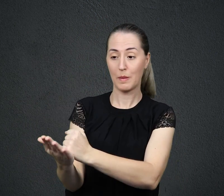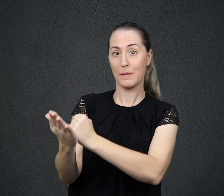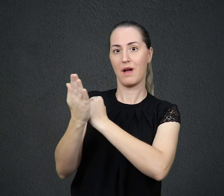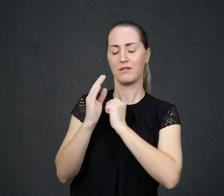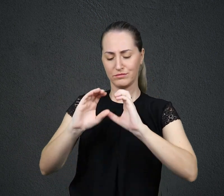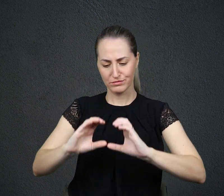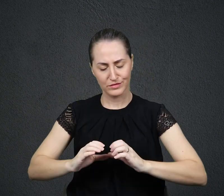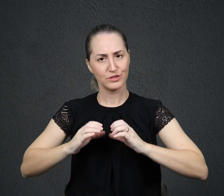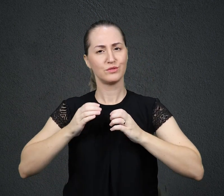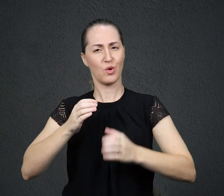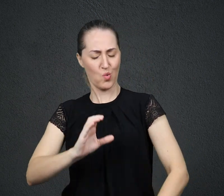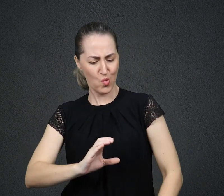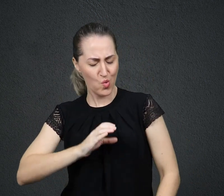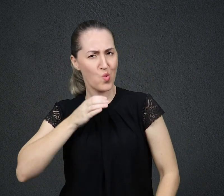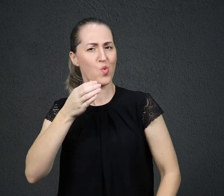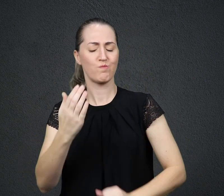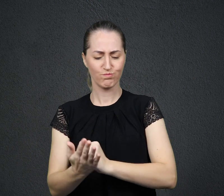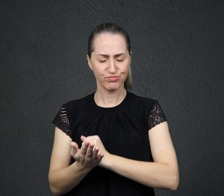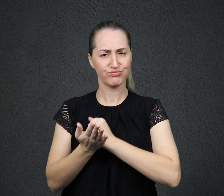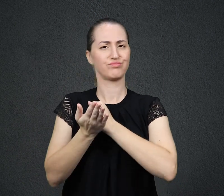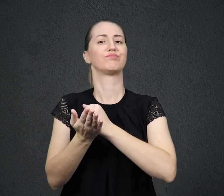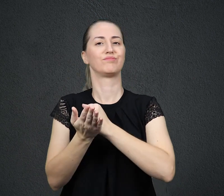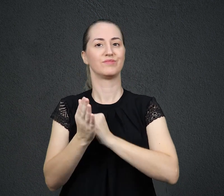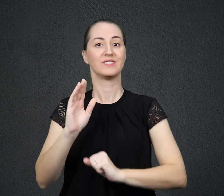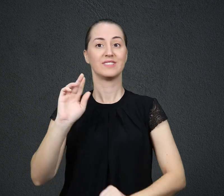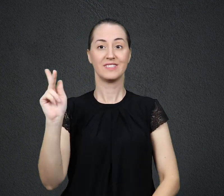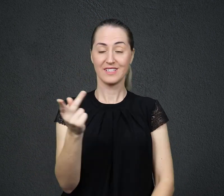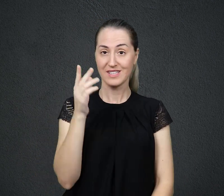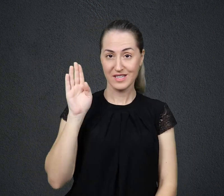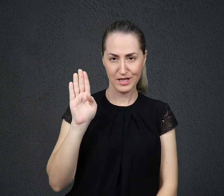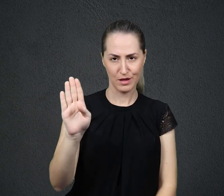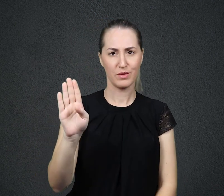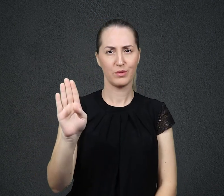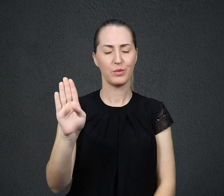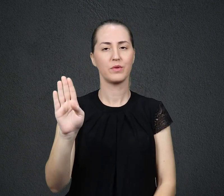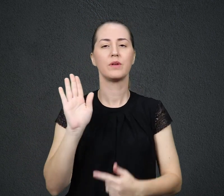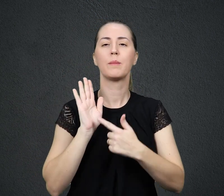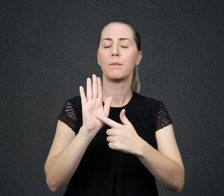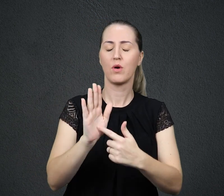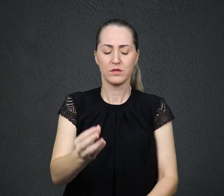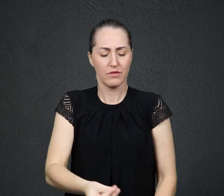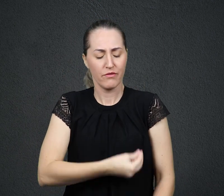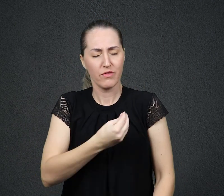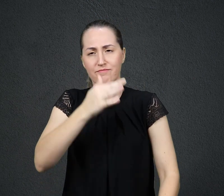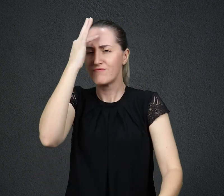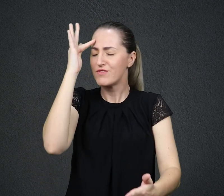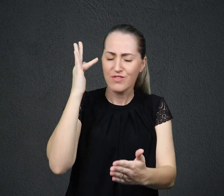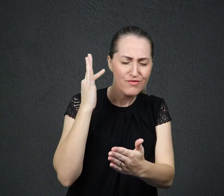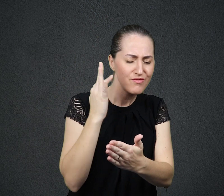Em Abacuque, a ideia é viver com fé mesmo quando não der para entender o que Deus está fazendo. Em